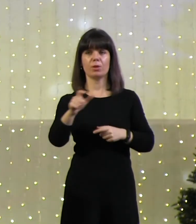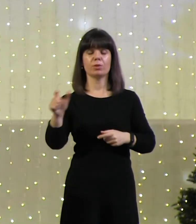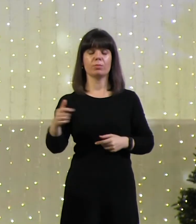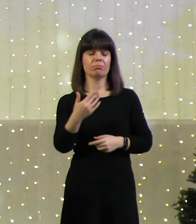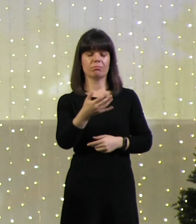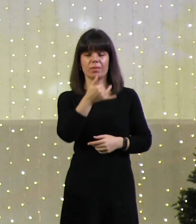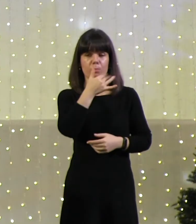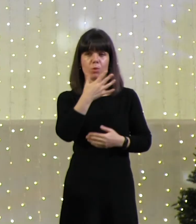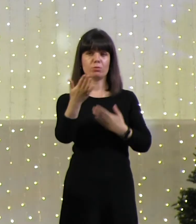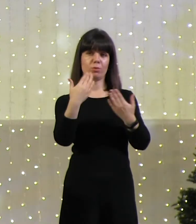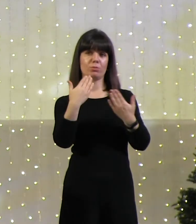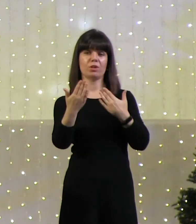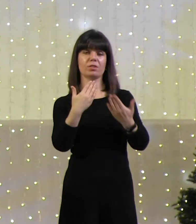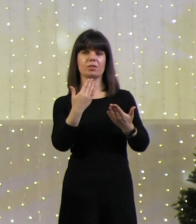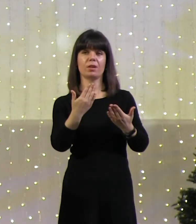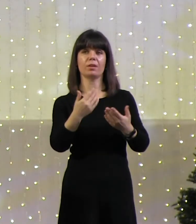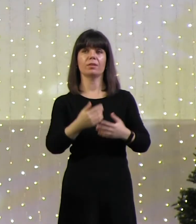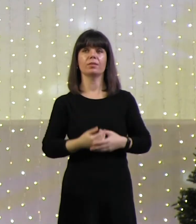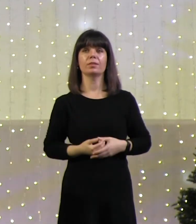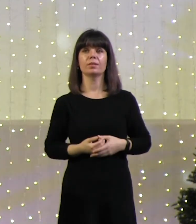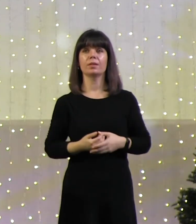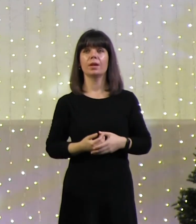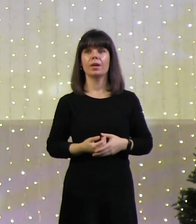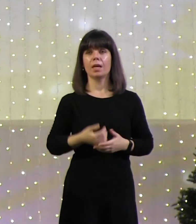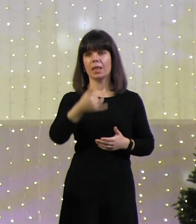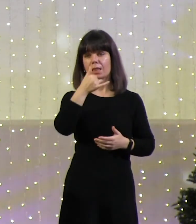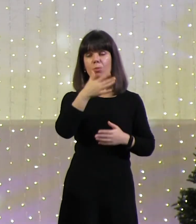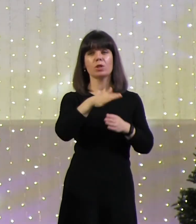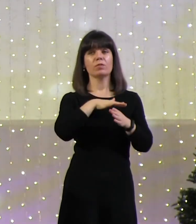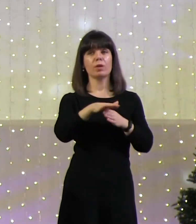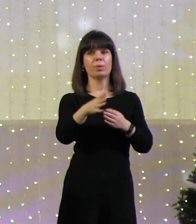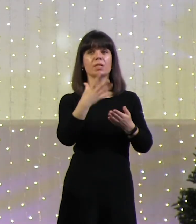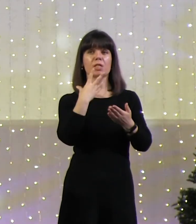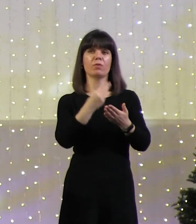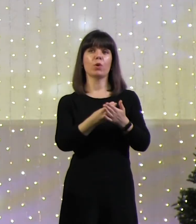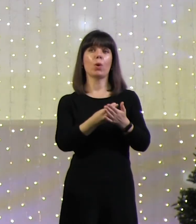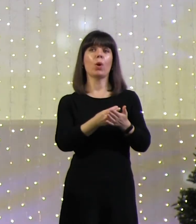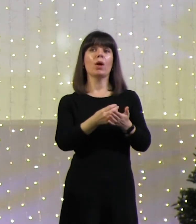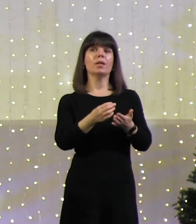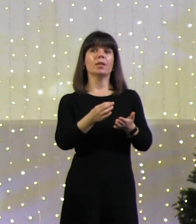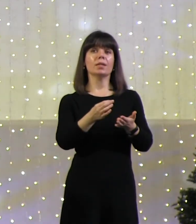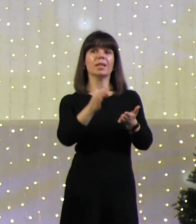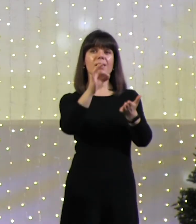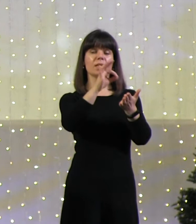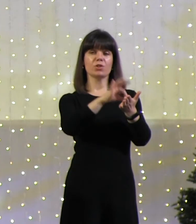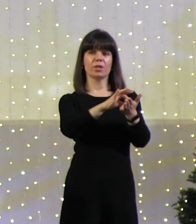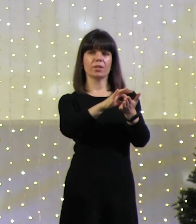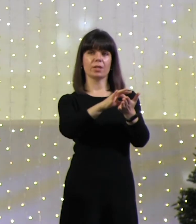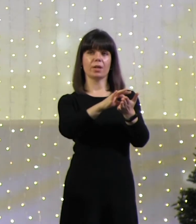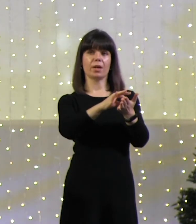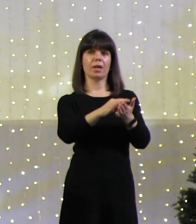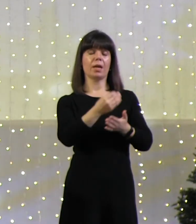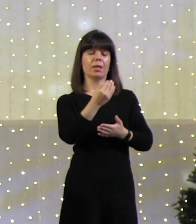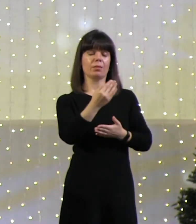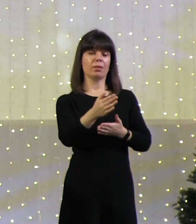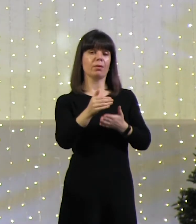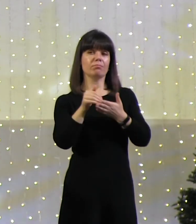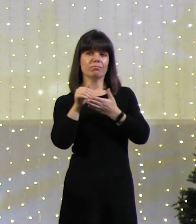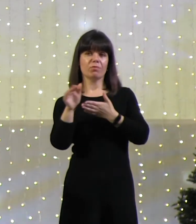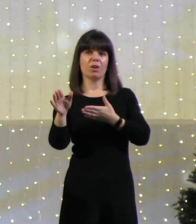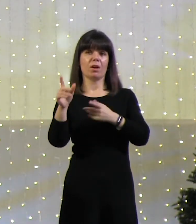состоянии. Не в состоянии выполнить свое предназначение, потому что пренебрегаешь словом.